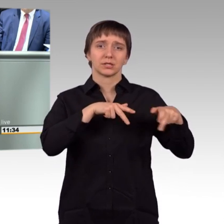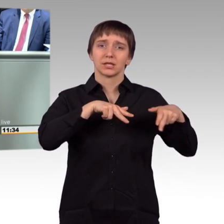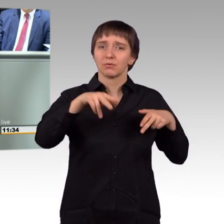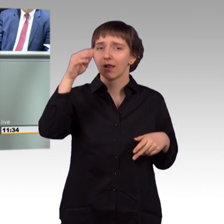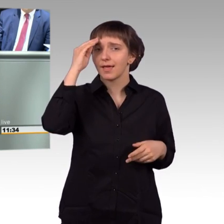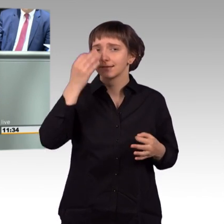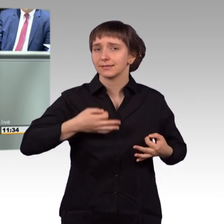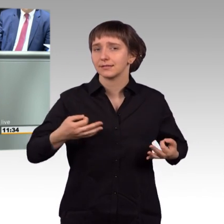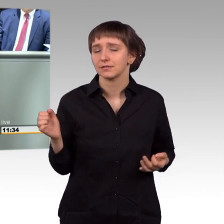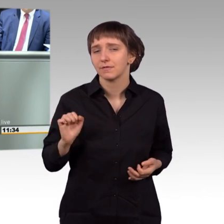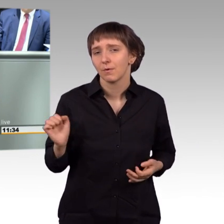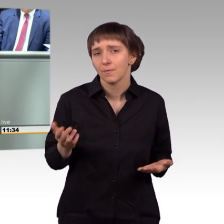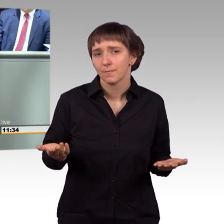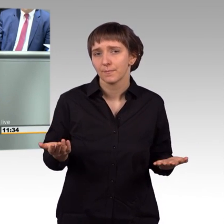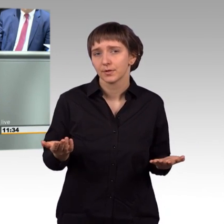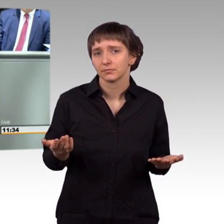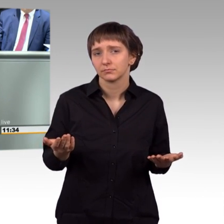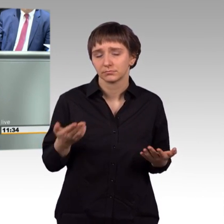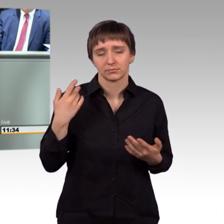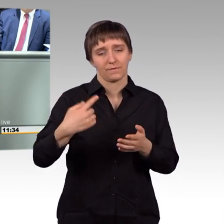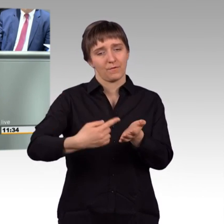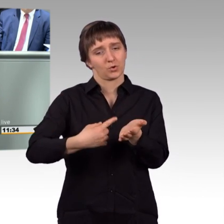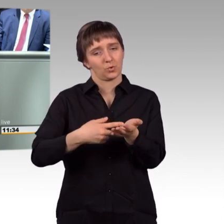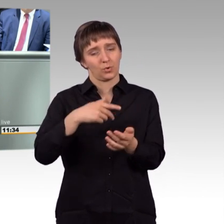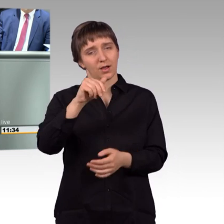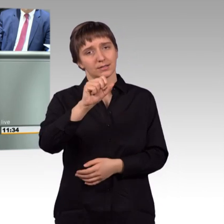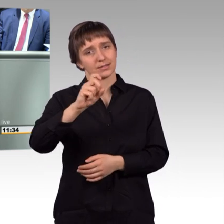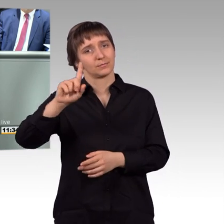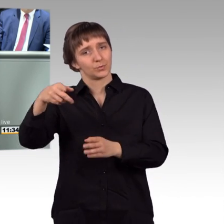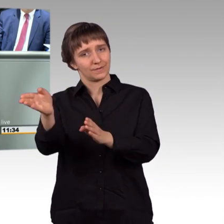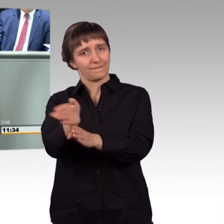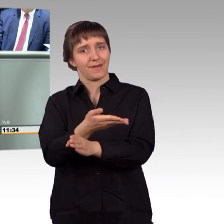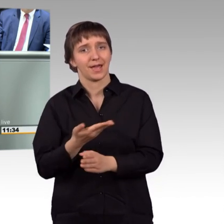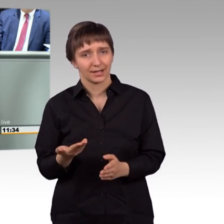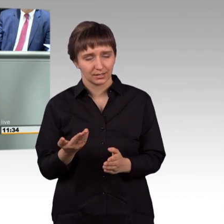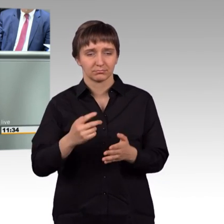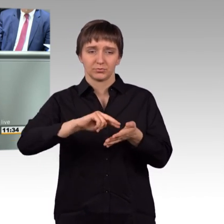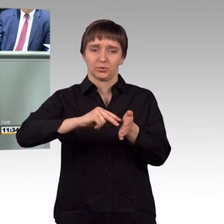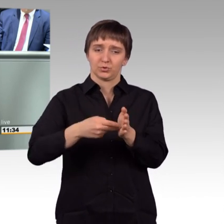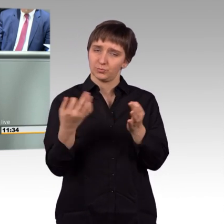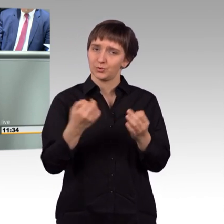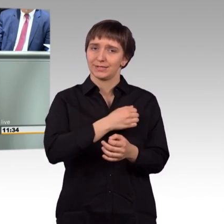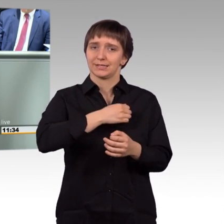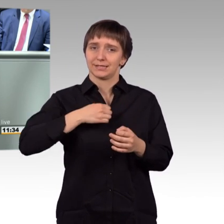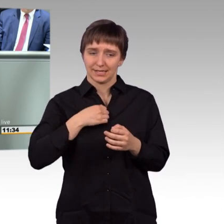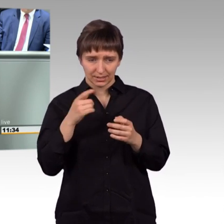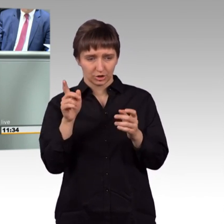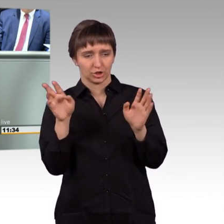sie sich mit der Forderung Assad muss weg auf eine militärische Lösung in Syrien versteift? Das war doch ein Fehler